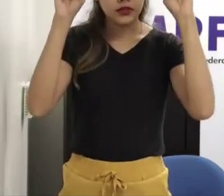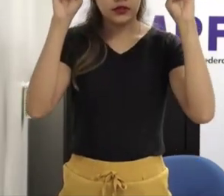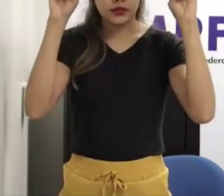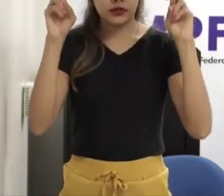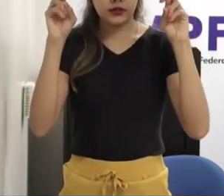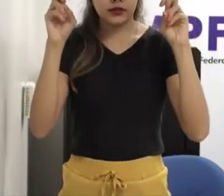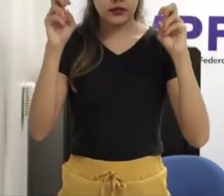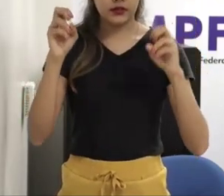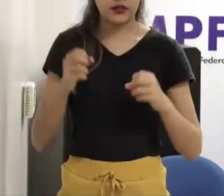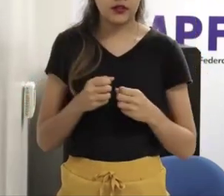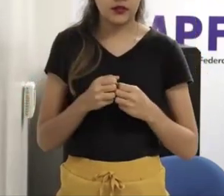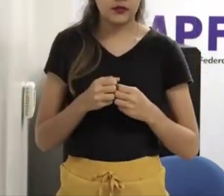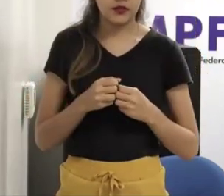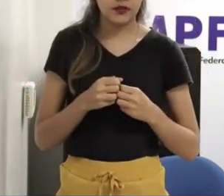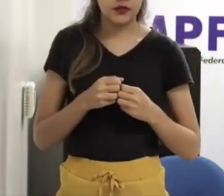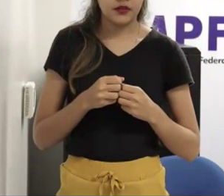bem